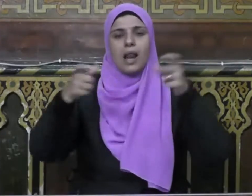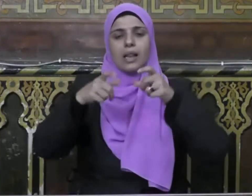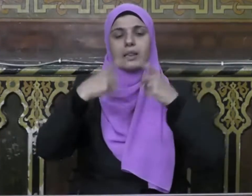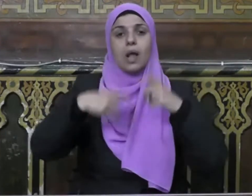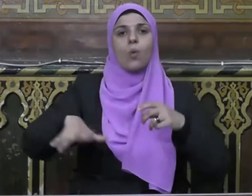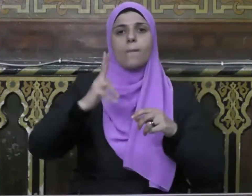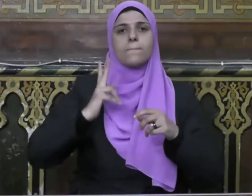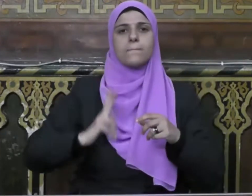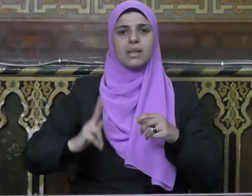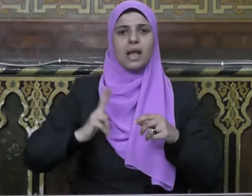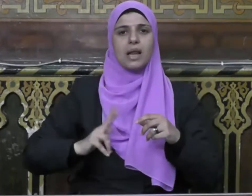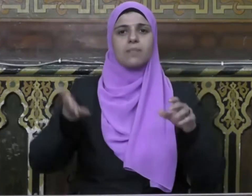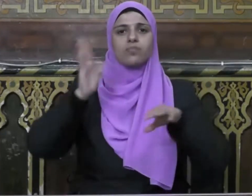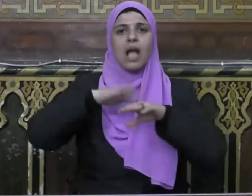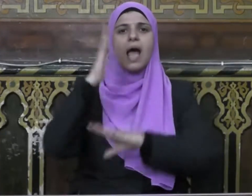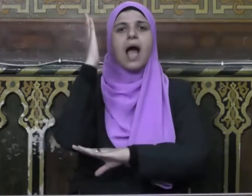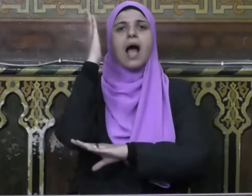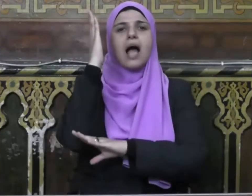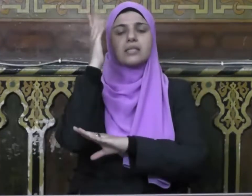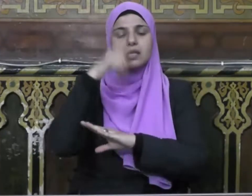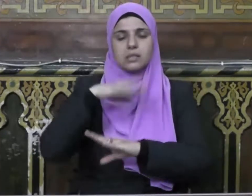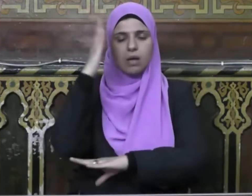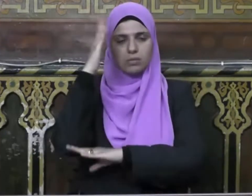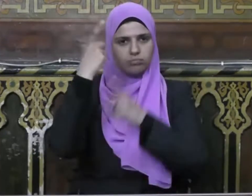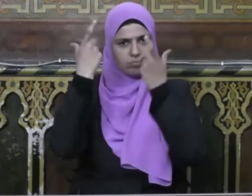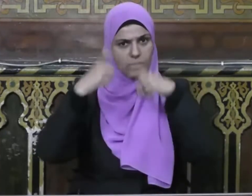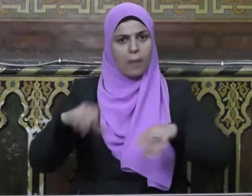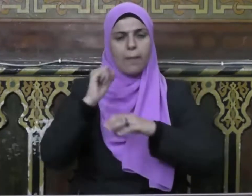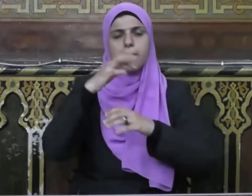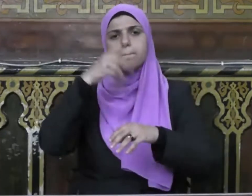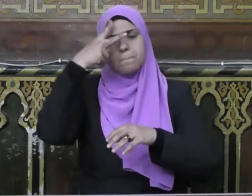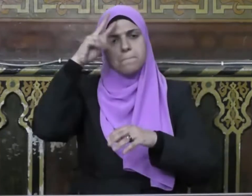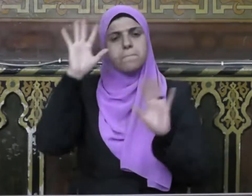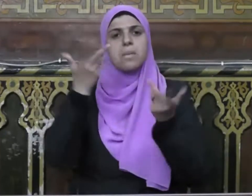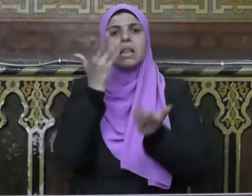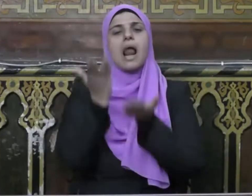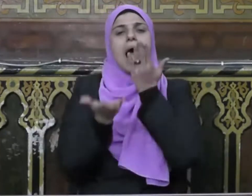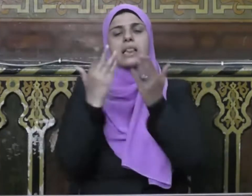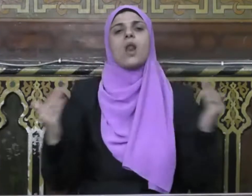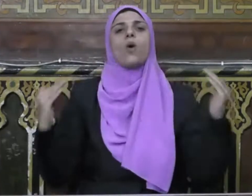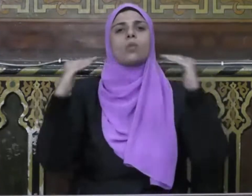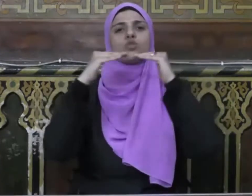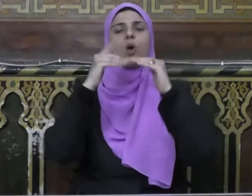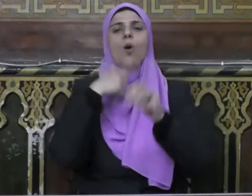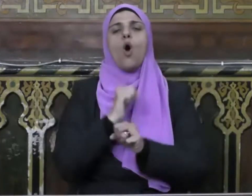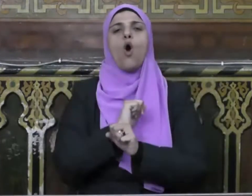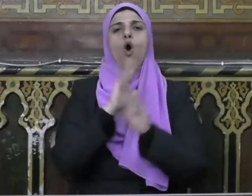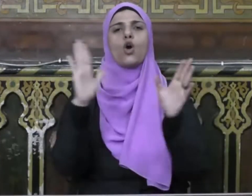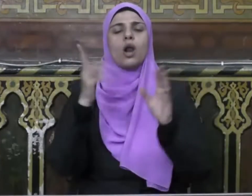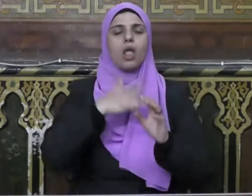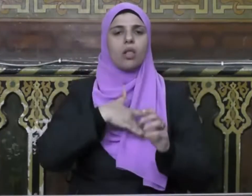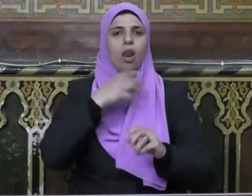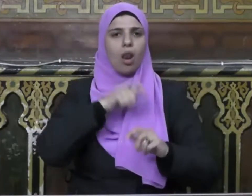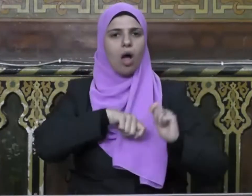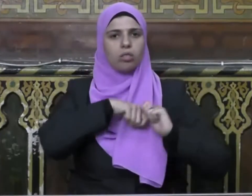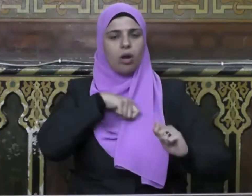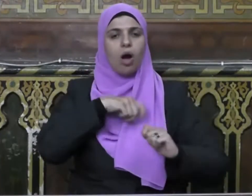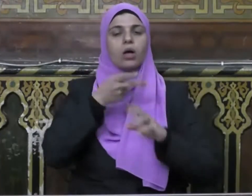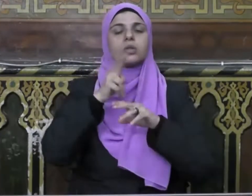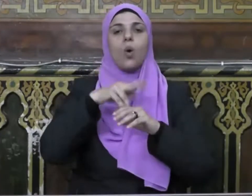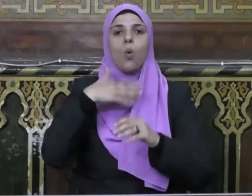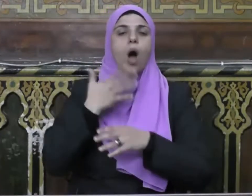بناء الدولة المدنية على أسسٍ راسخةٍ من العدالة والمساواة وحرية